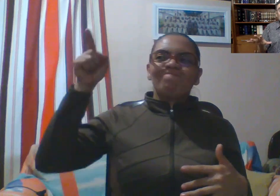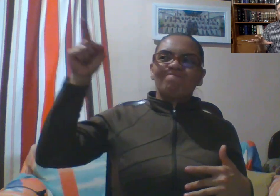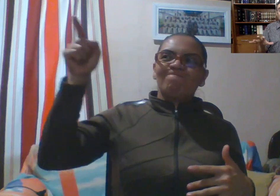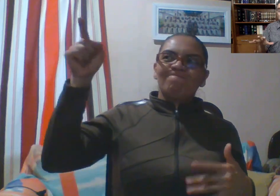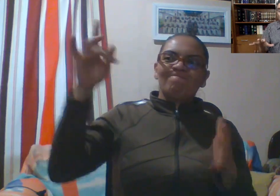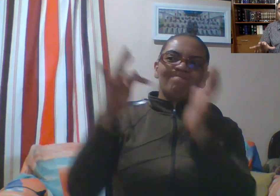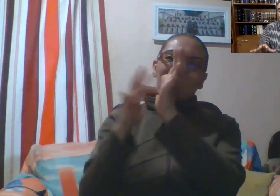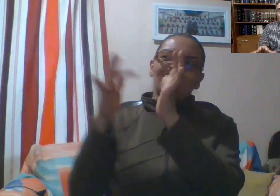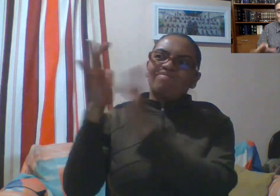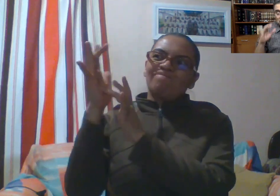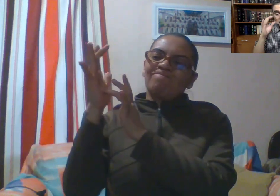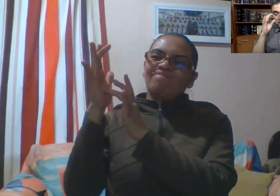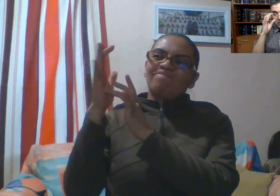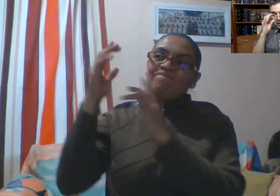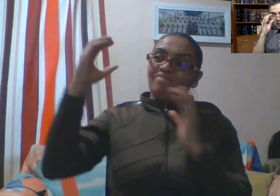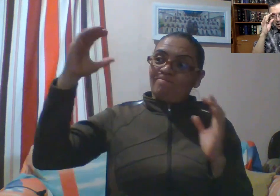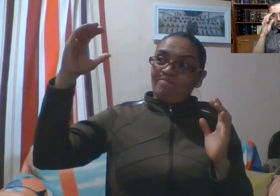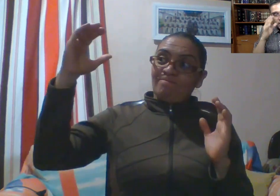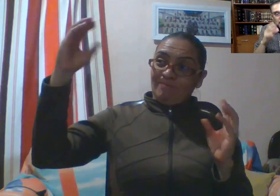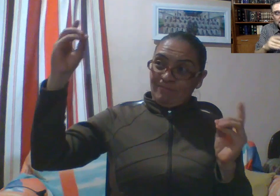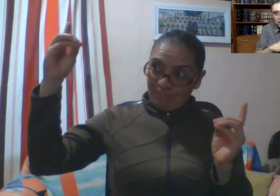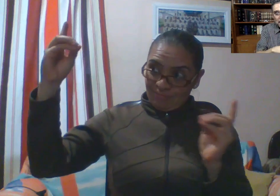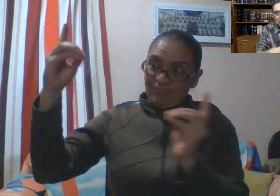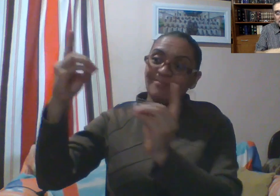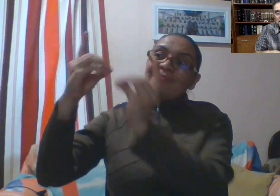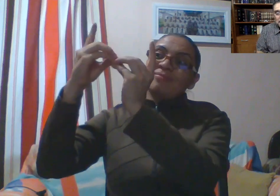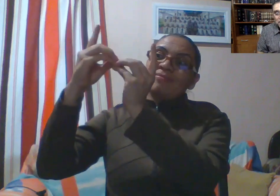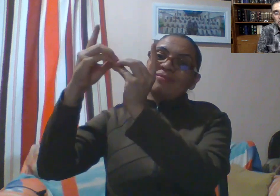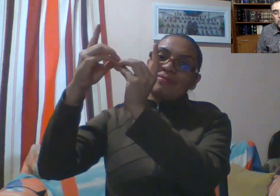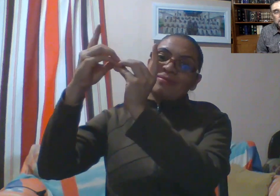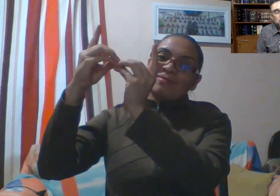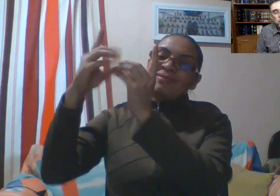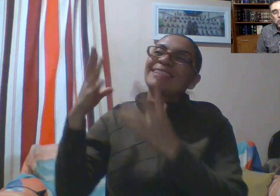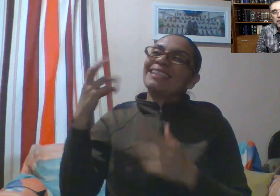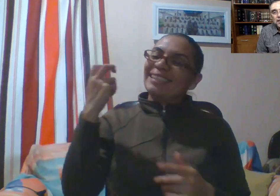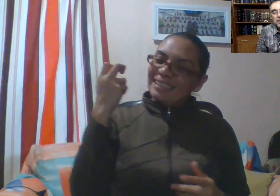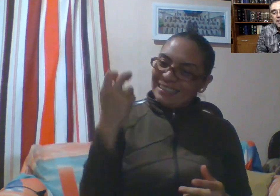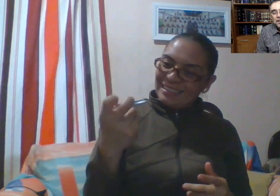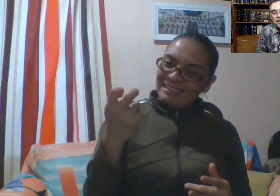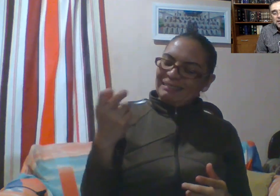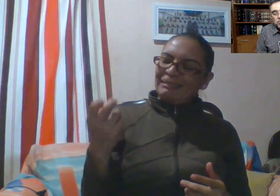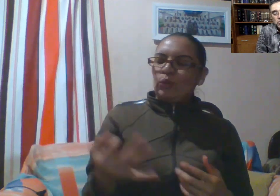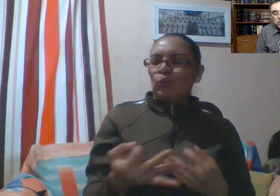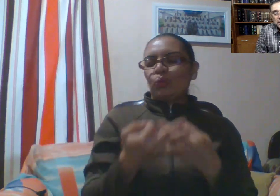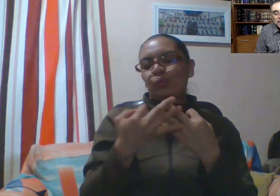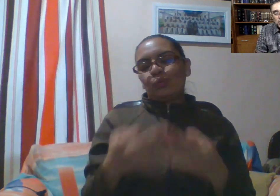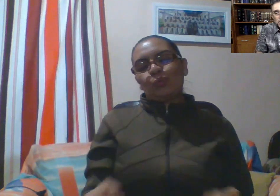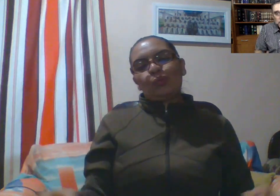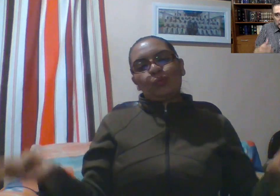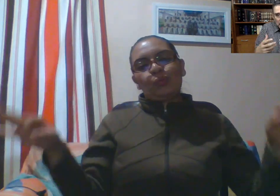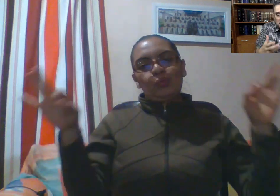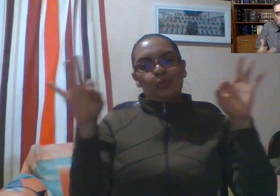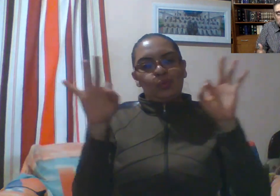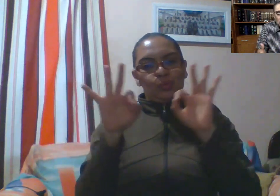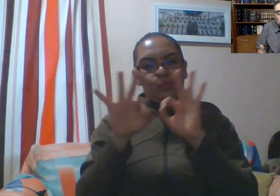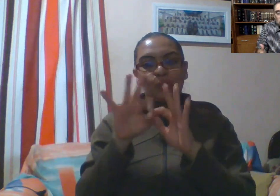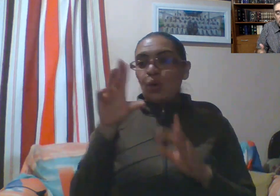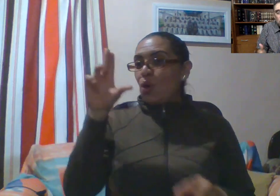a contracultura, decía el hermano Eli, mi hijo, en una clase que está dando sobre apologética. Su experiencia con Jesús fue algo